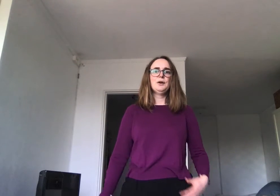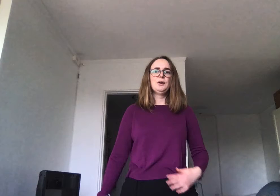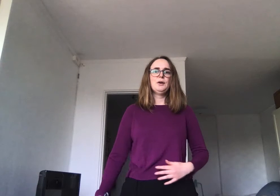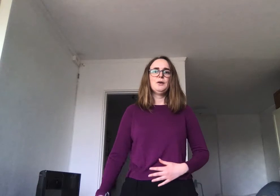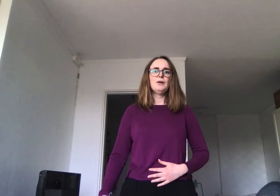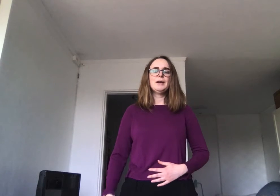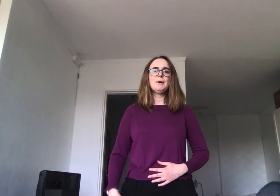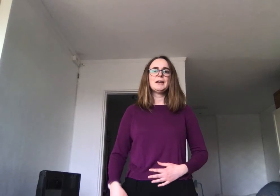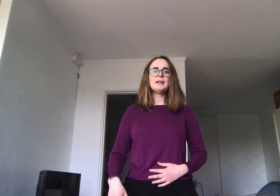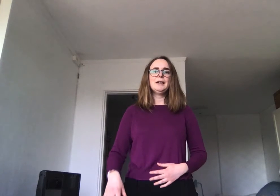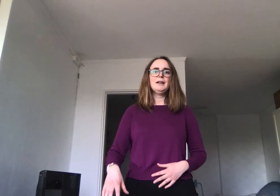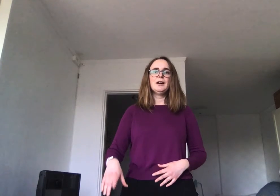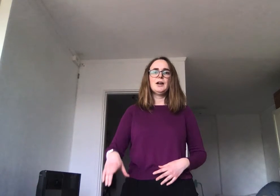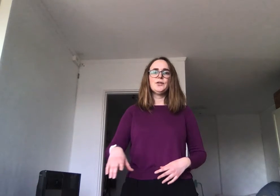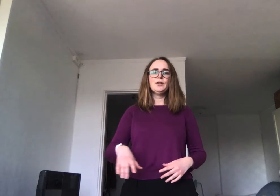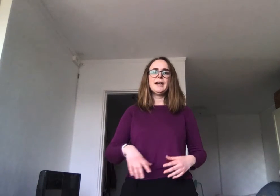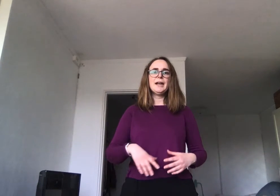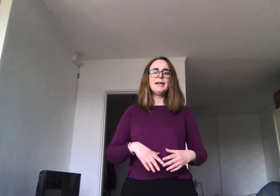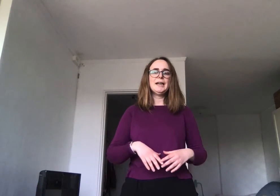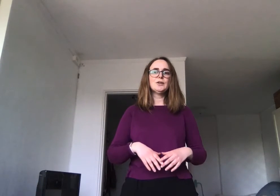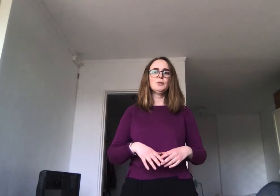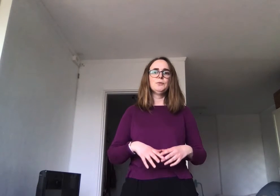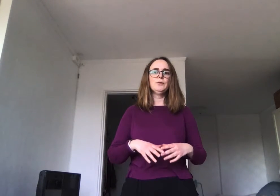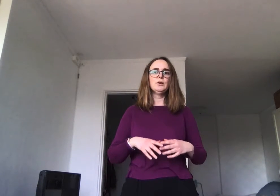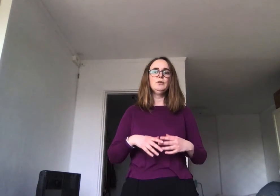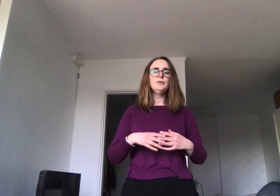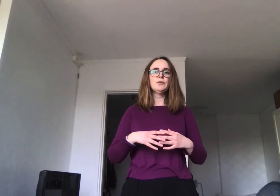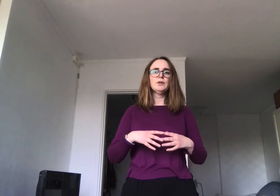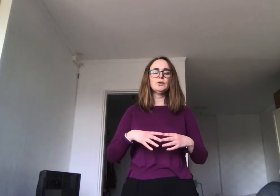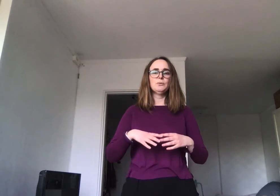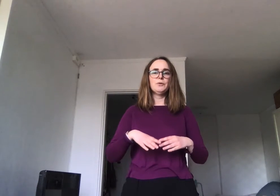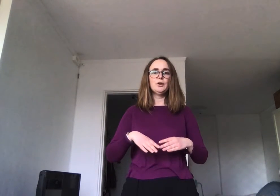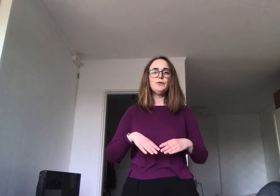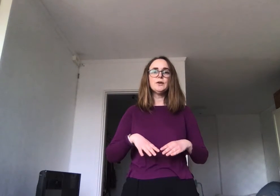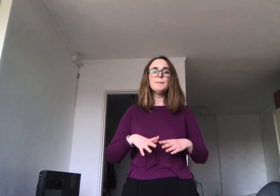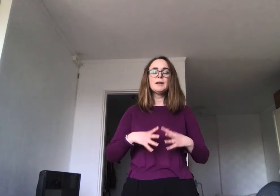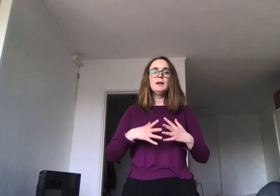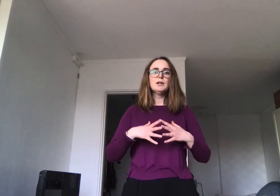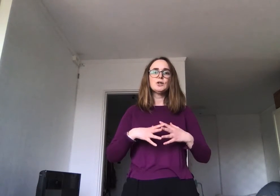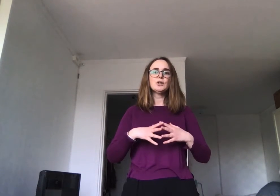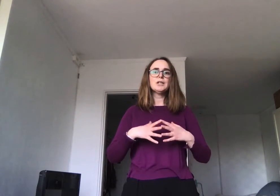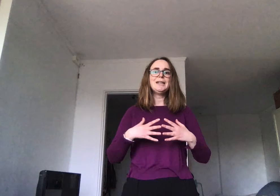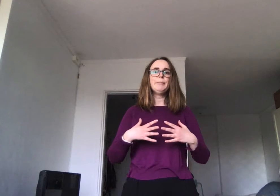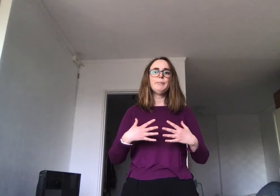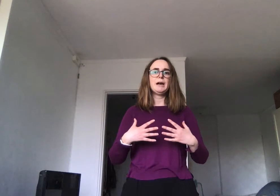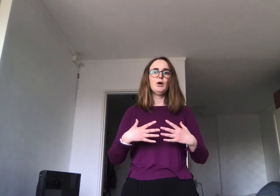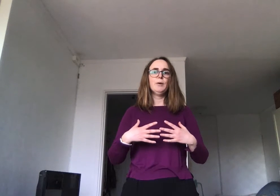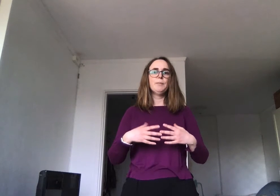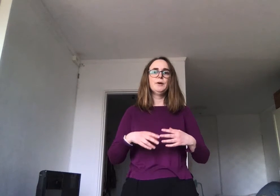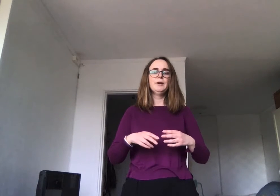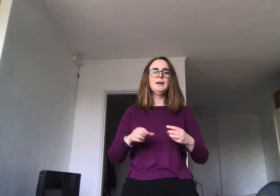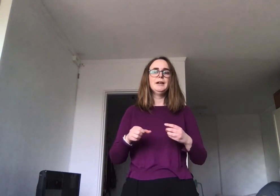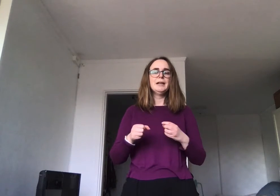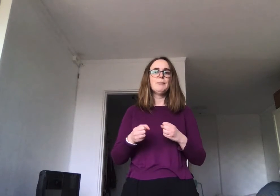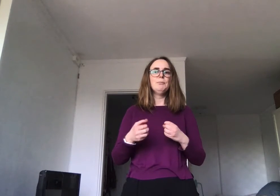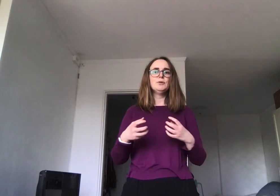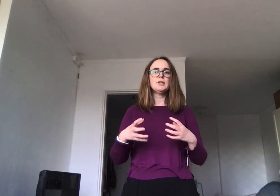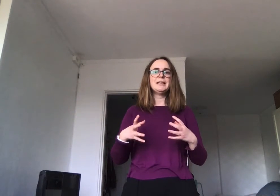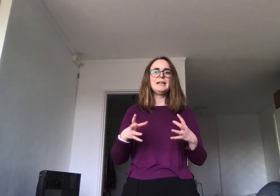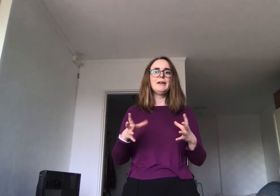Å legge merke til at når jeg er helt tomt for luft, så slipper jeg opp. Jeg hiver